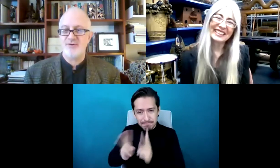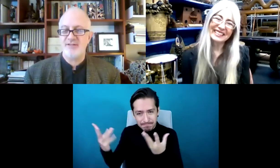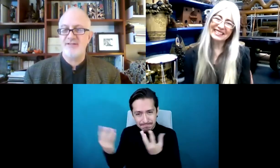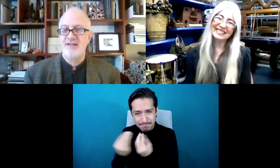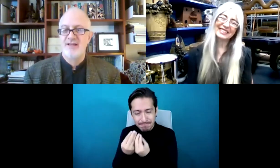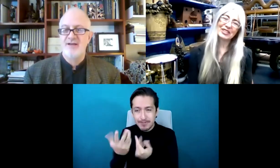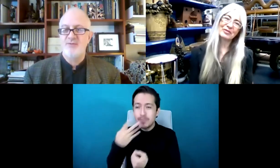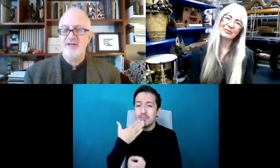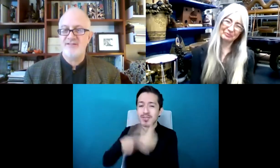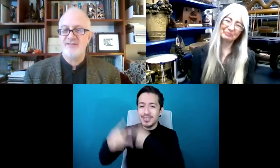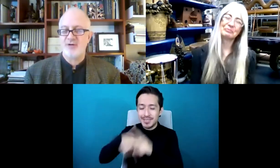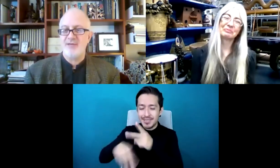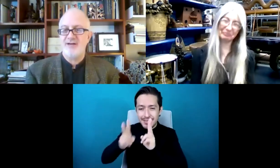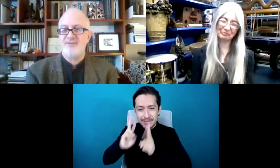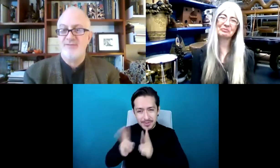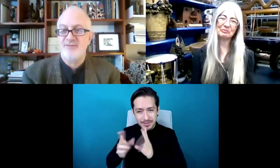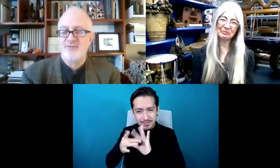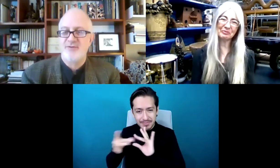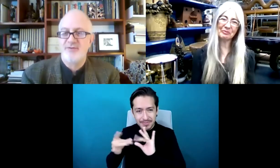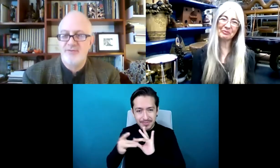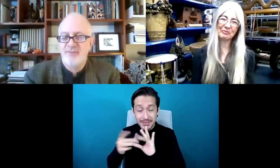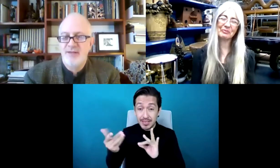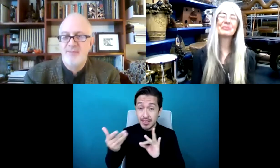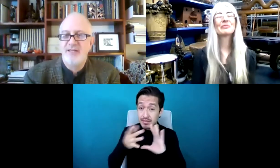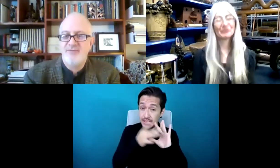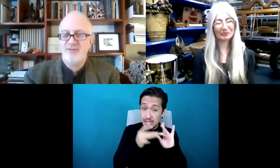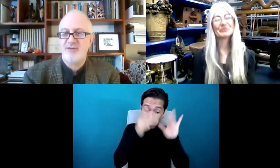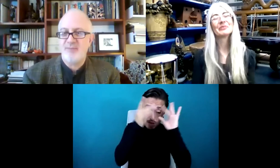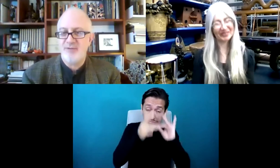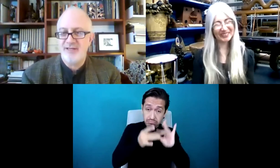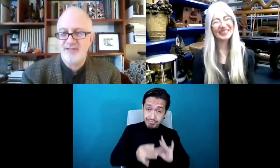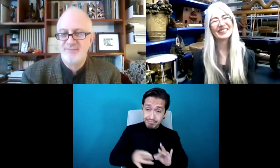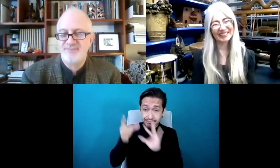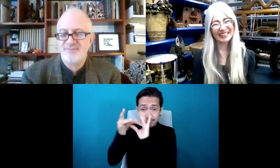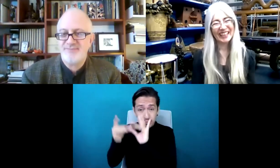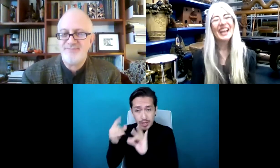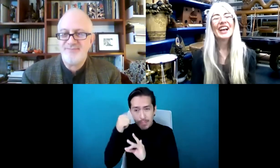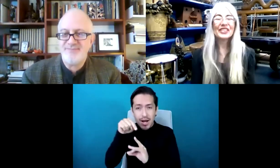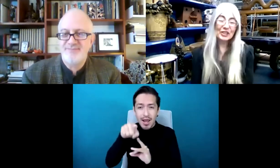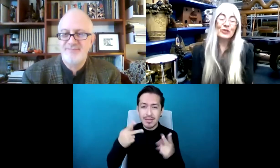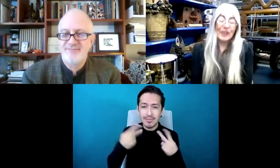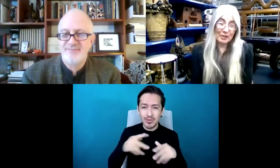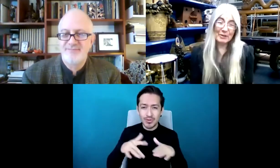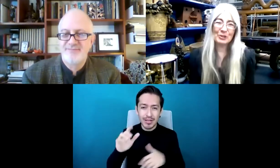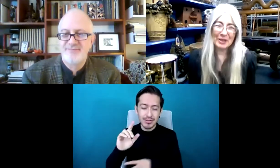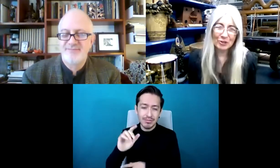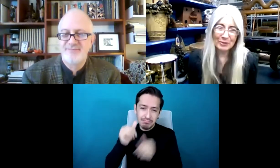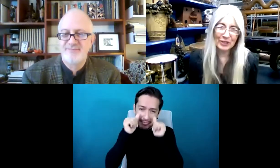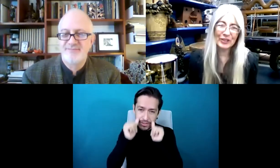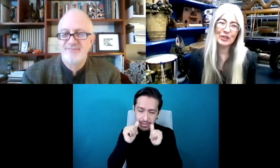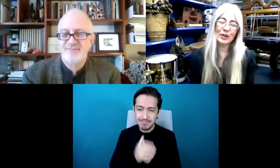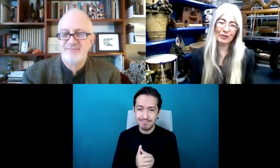estar aquí contigo. Bienvenida a esta conversación. Nos estamos describiendo para beneficio de nuestro público.